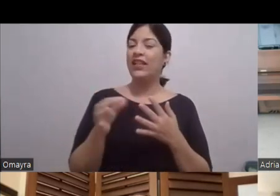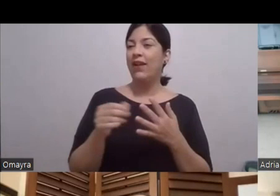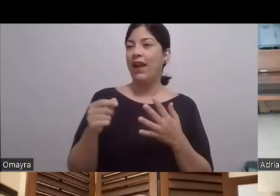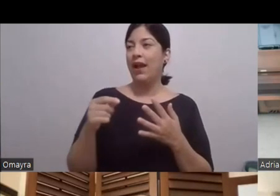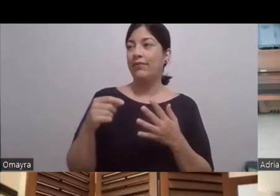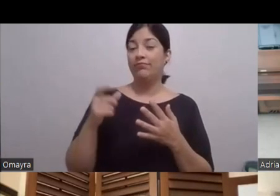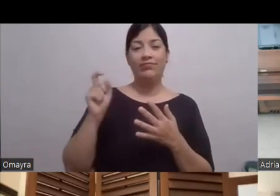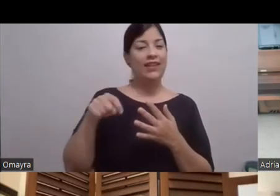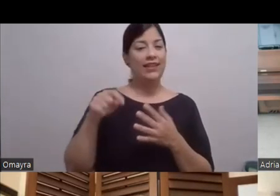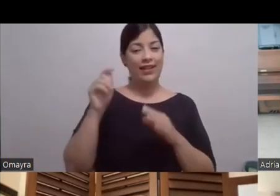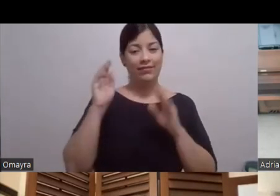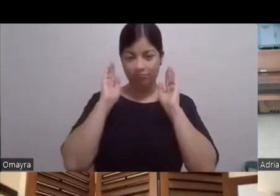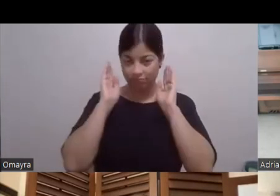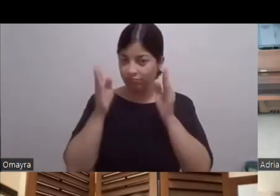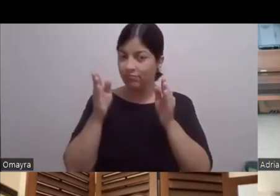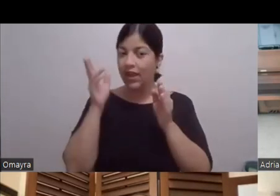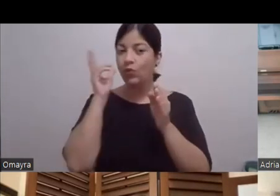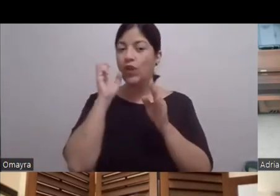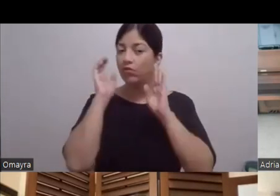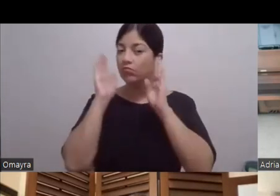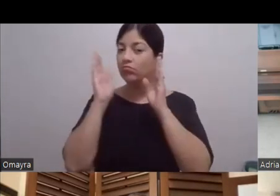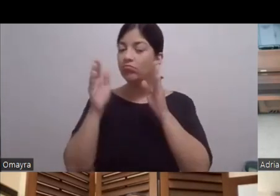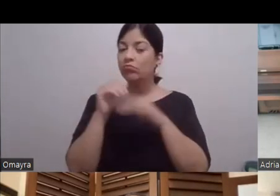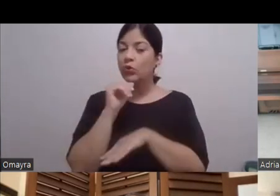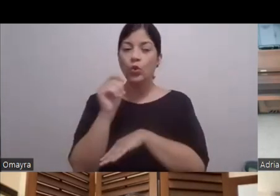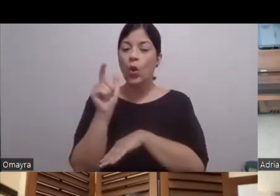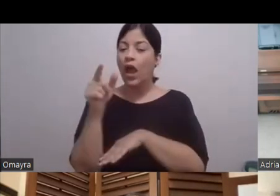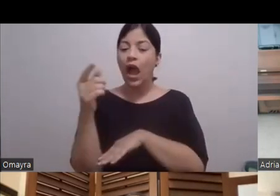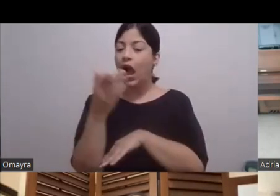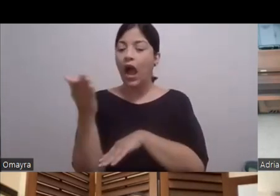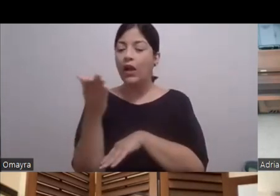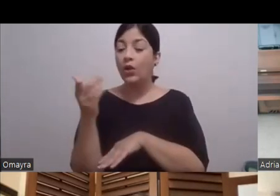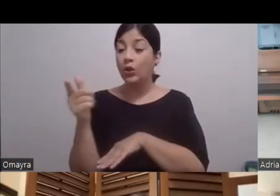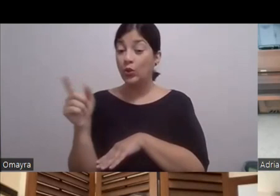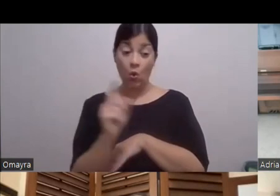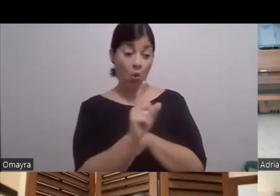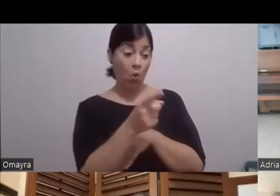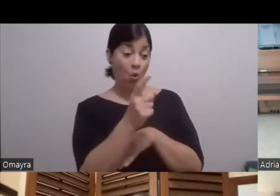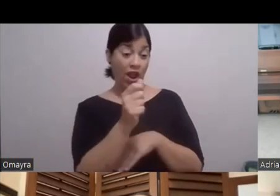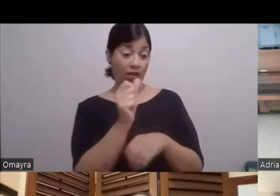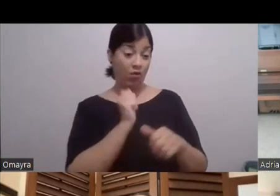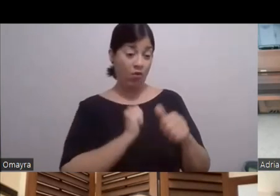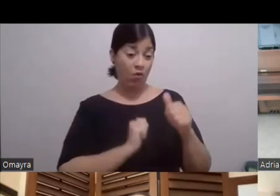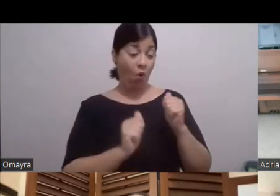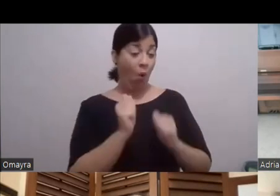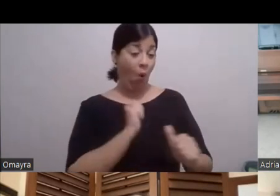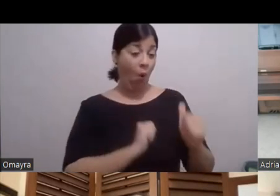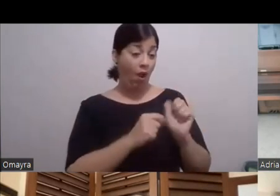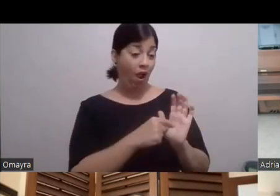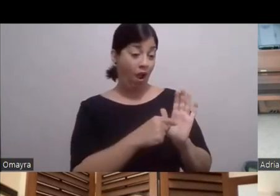Que esto no es algo Que Que tú tienes un éxito En una pieza O en una obra O Te cogen para una película Y ya